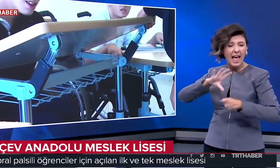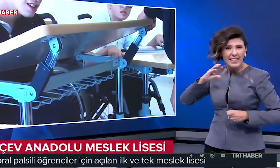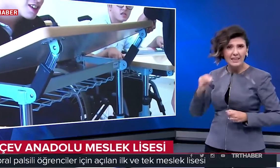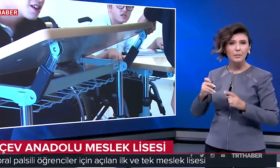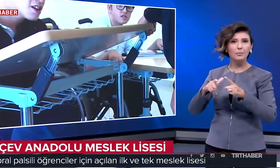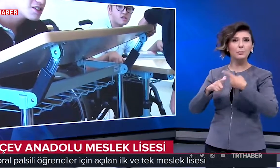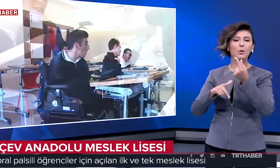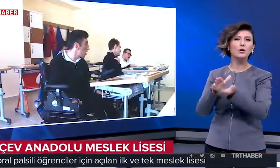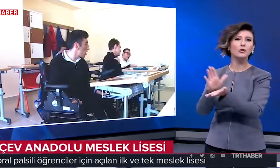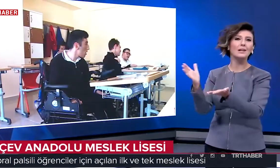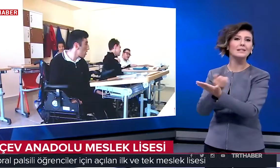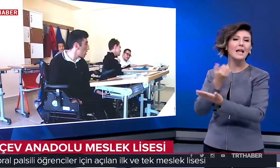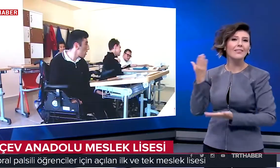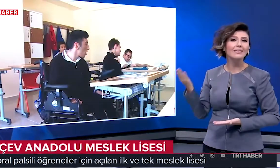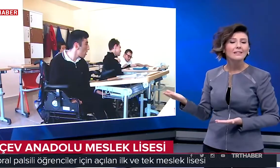proje ödülünü kazandı.